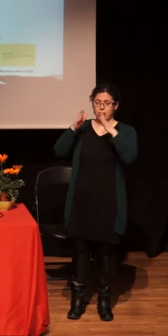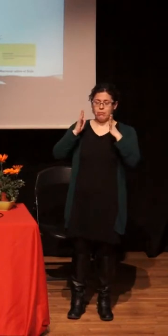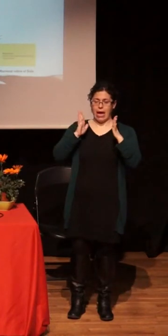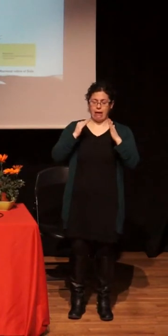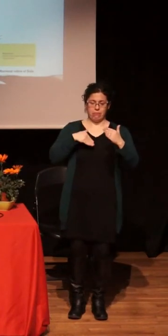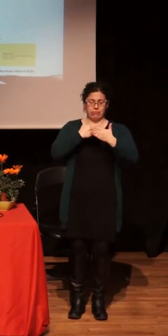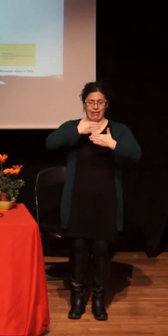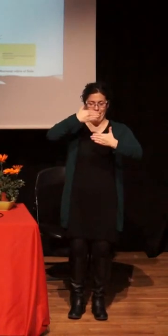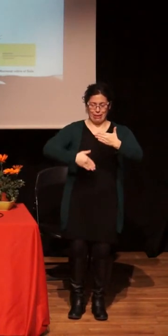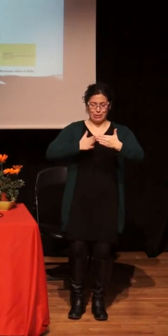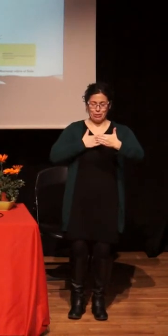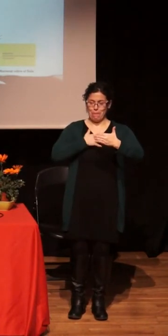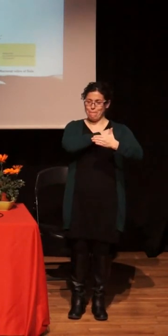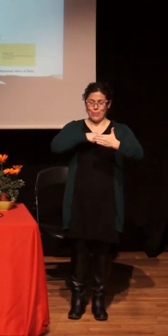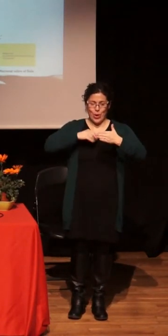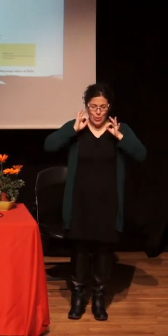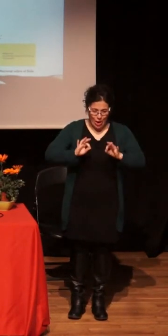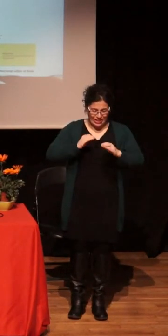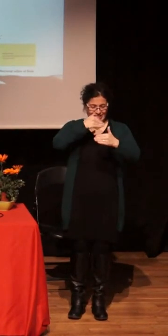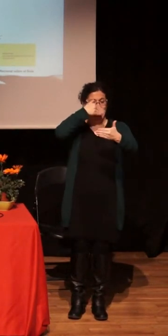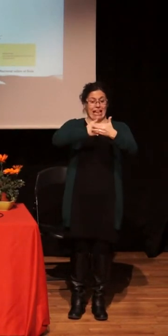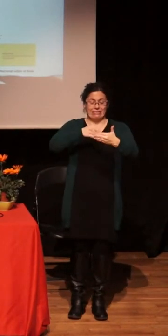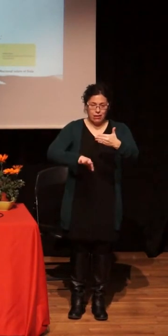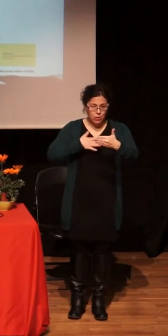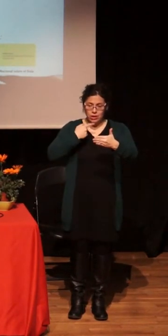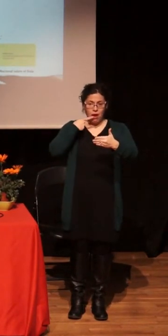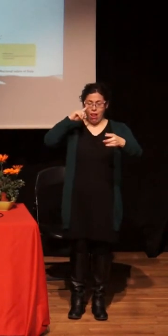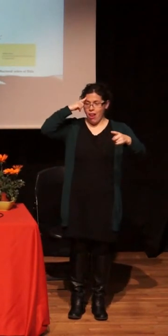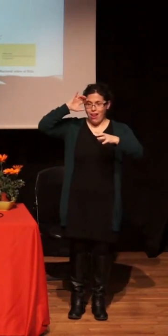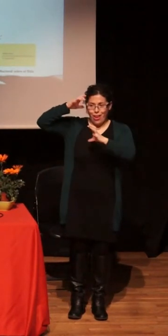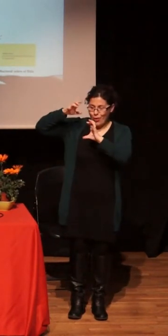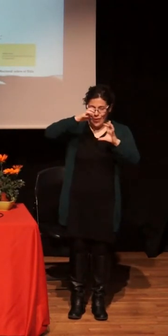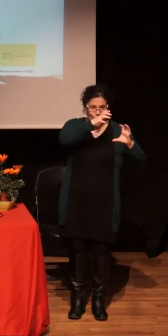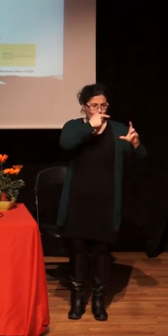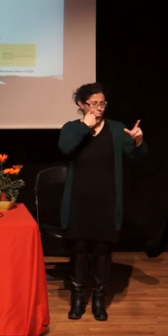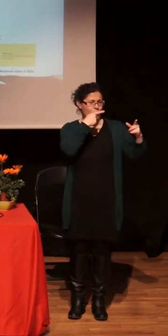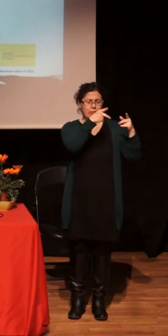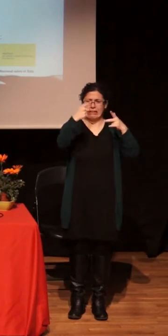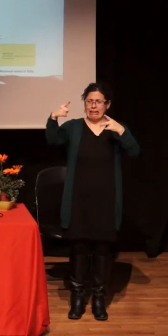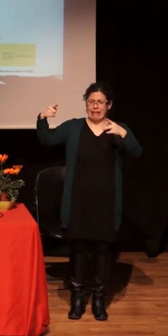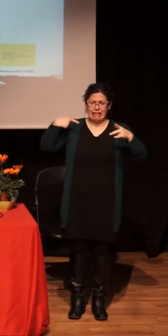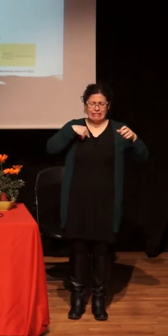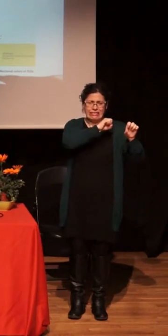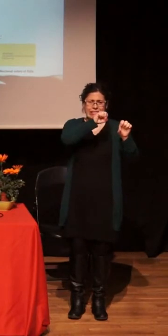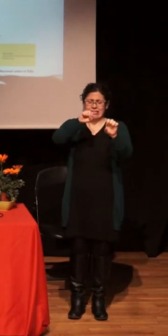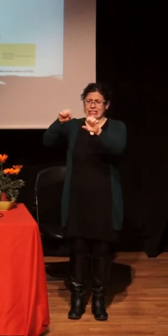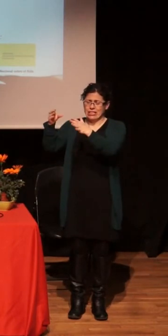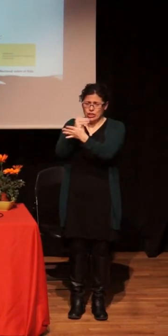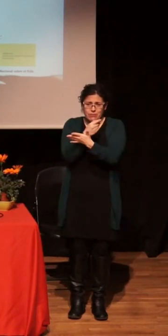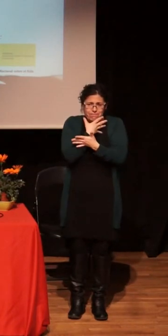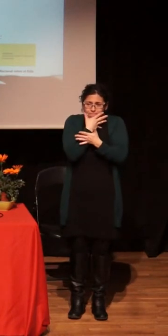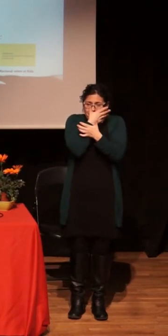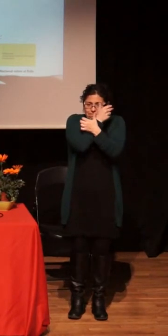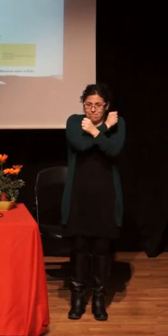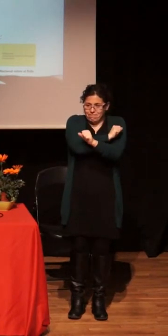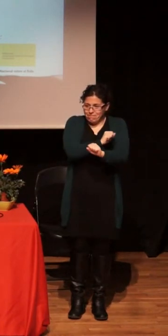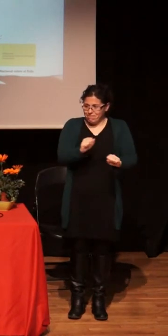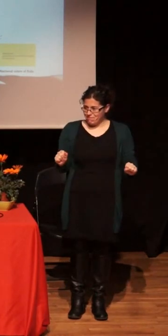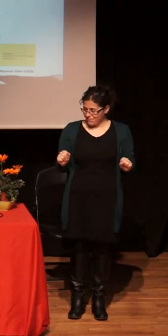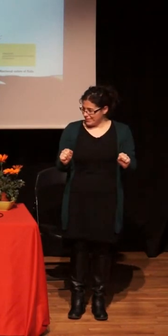Sí, algo así dijiste. Que había que ver también hasta dónde se había llegado. Creo que una de las claves, si de